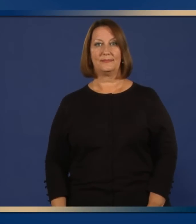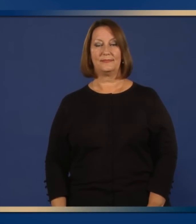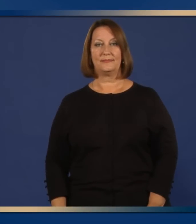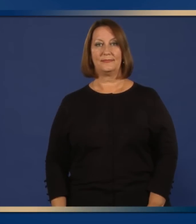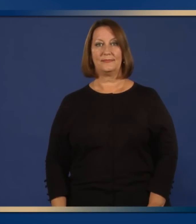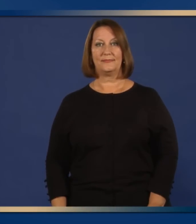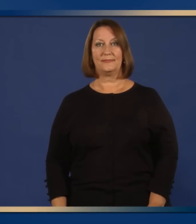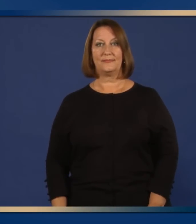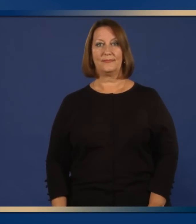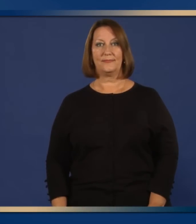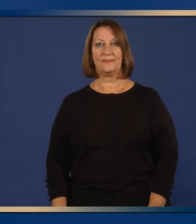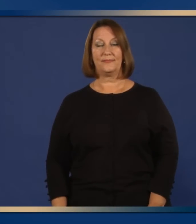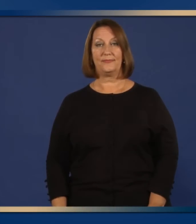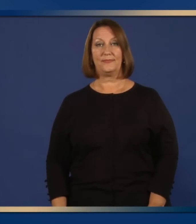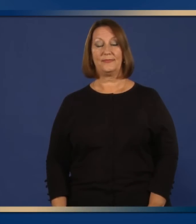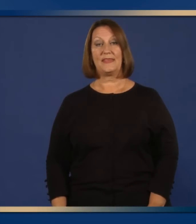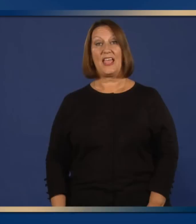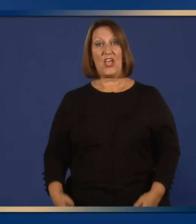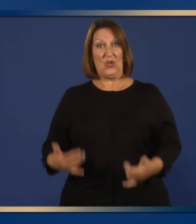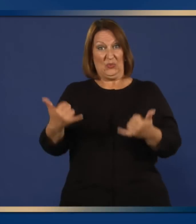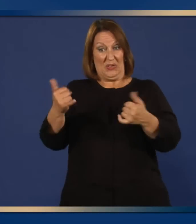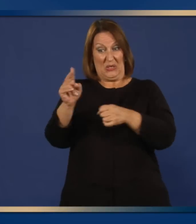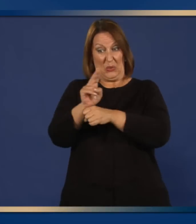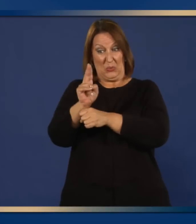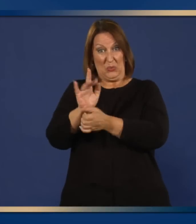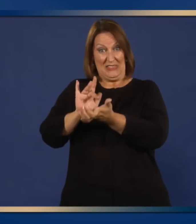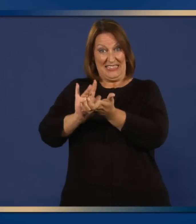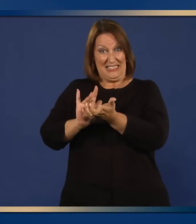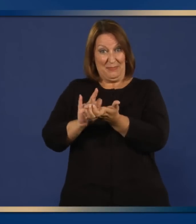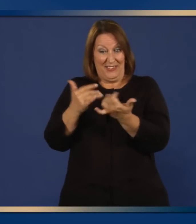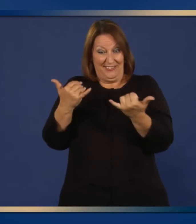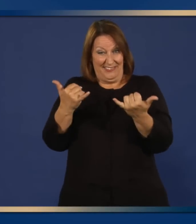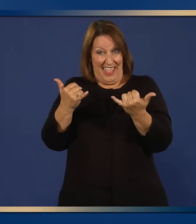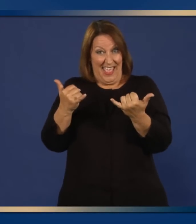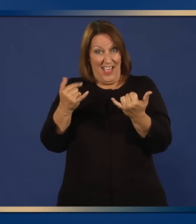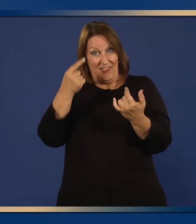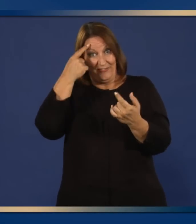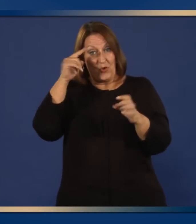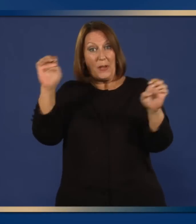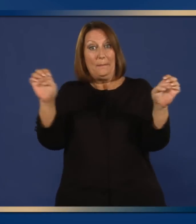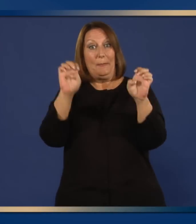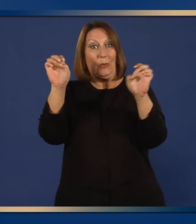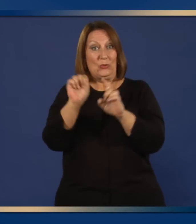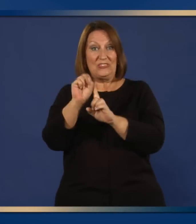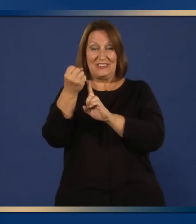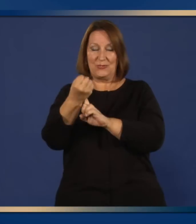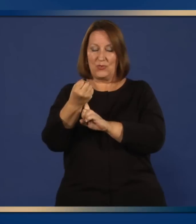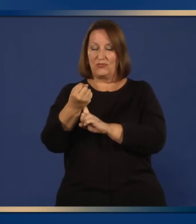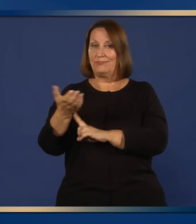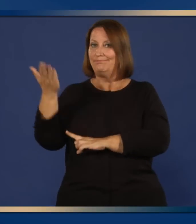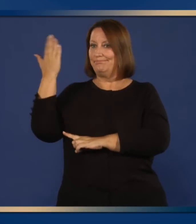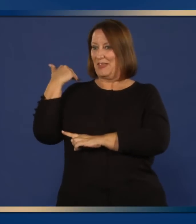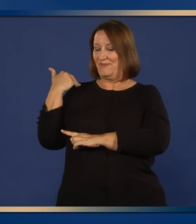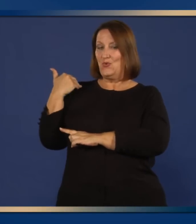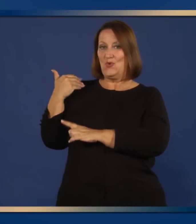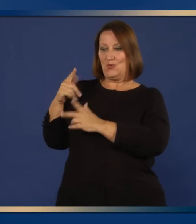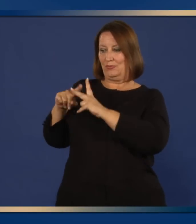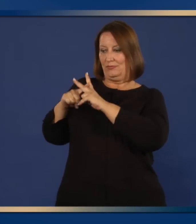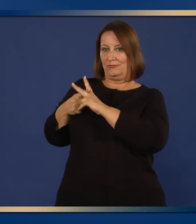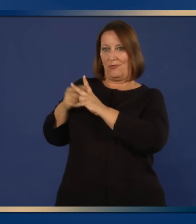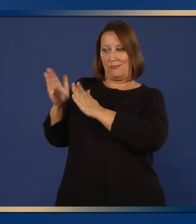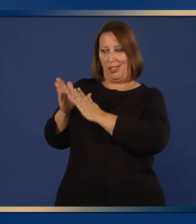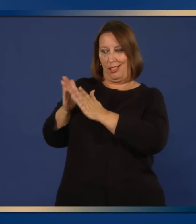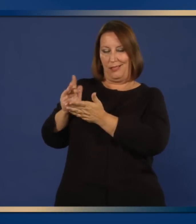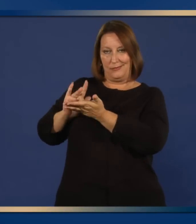Algunos aspectos de este uso de emergencia no son parte de las solicitudes de medicamentos aprobados.